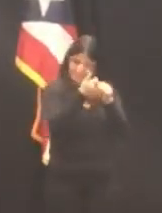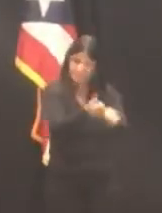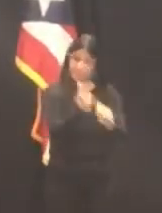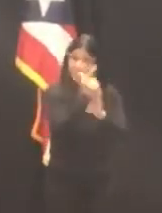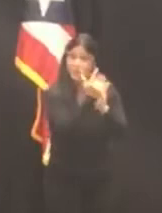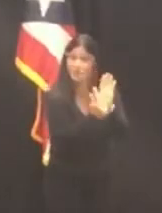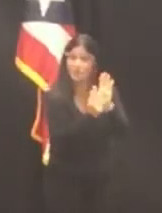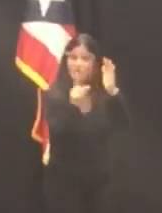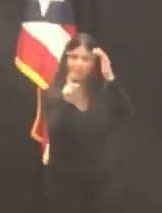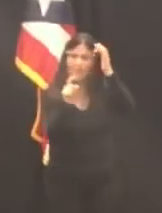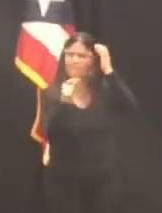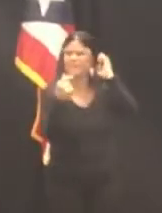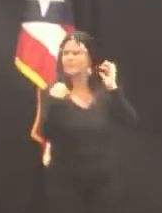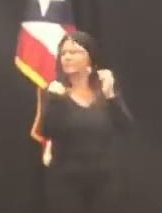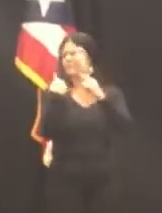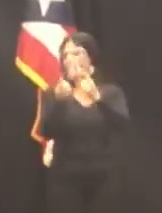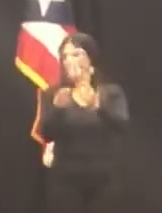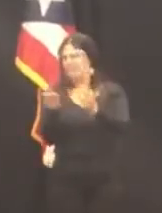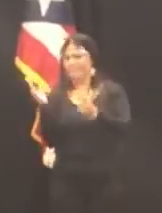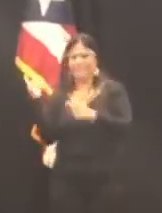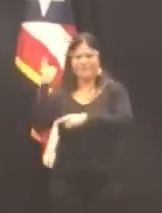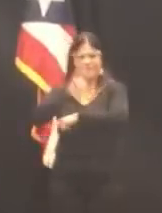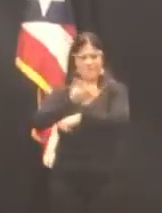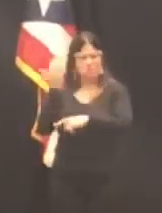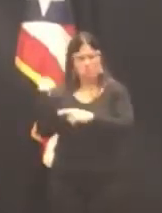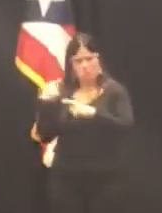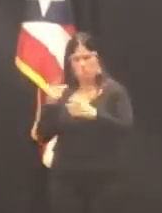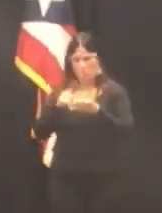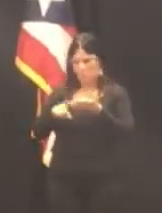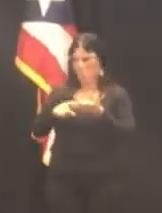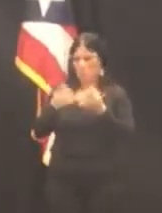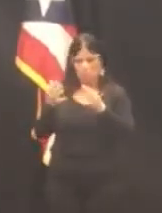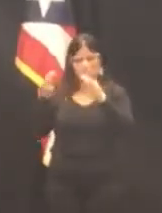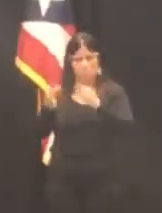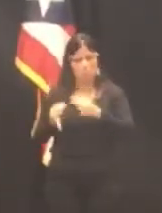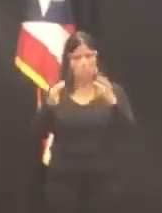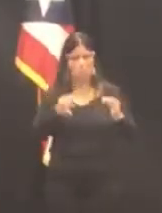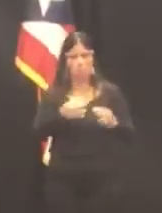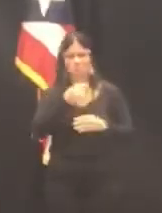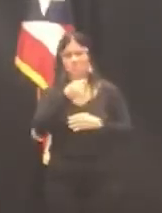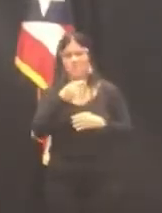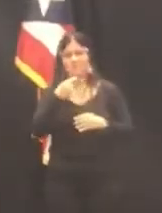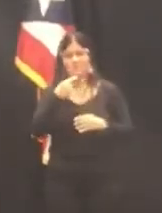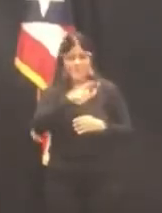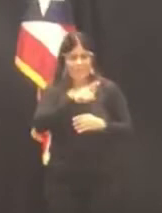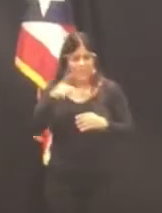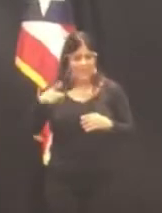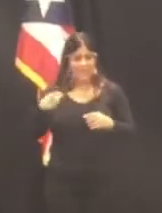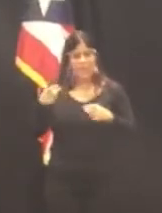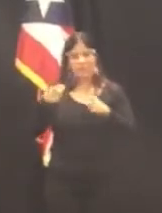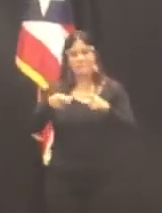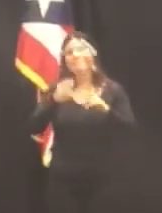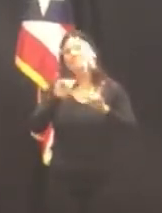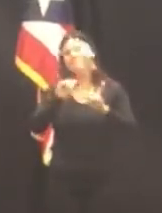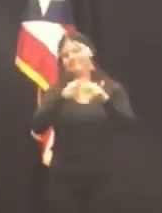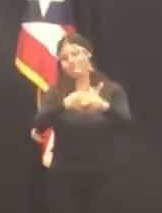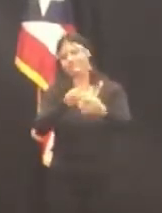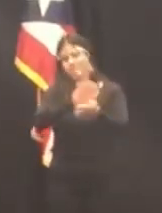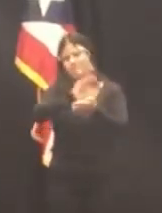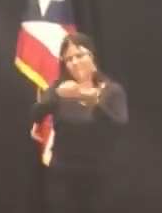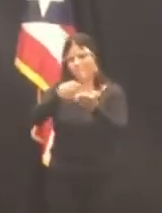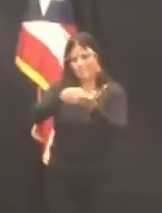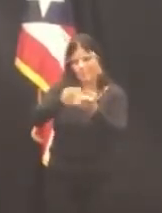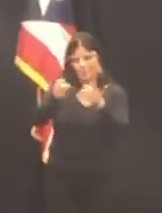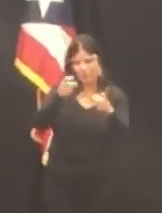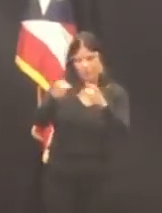meses fue la decisión de la Asamblea Legislativa que la persona que fuera designada para esta posición, aun cuando la